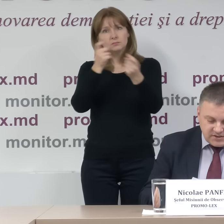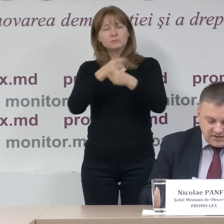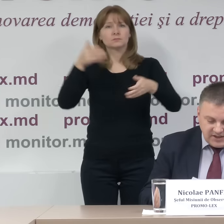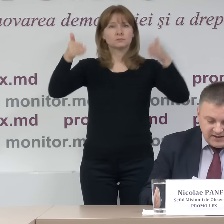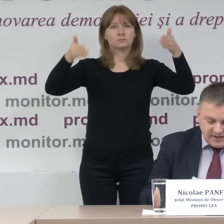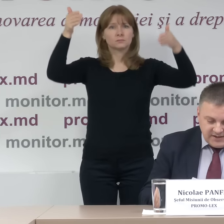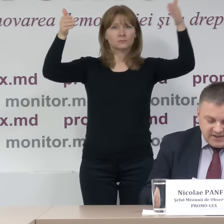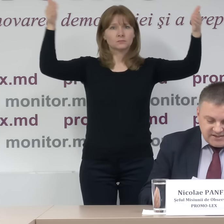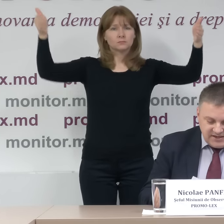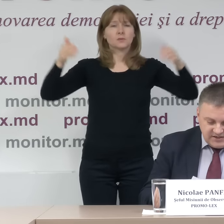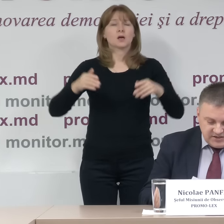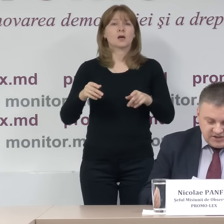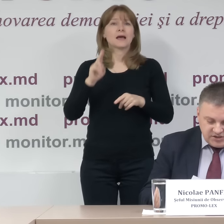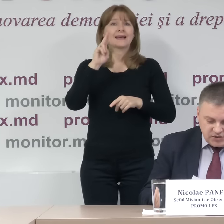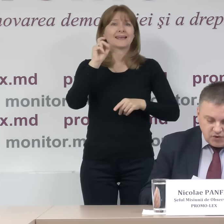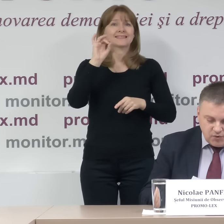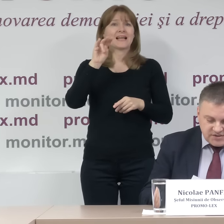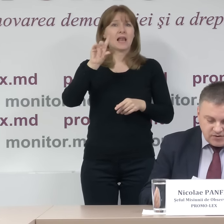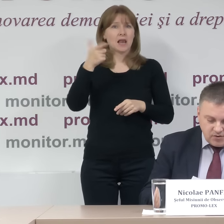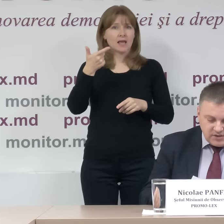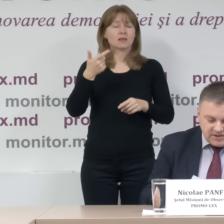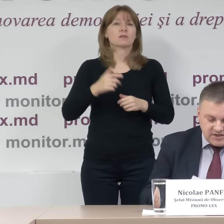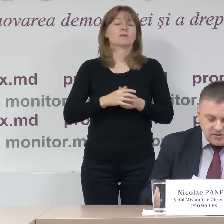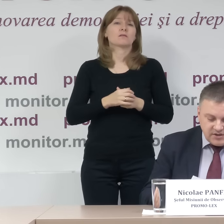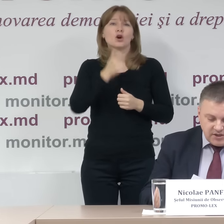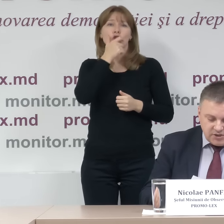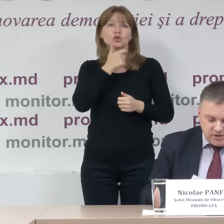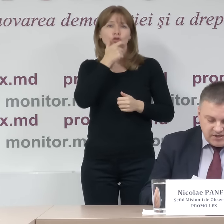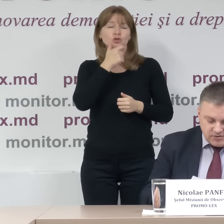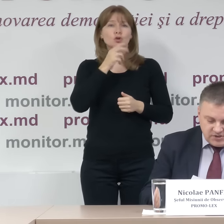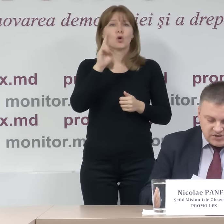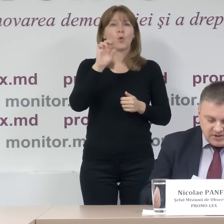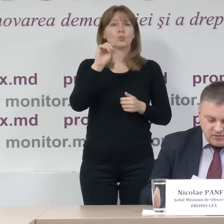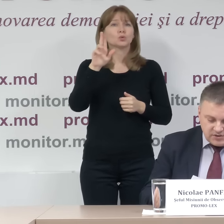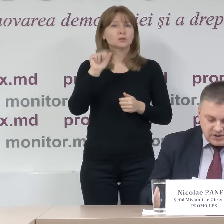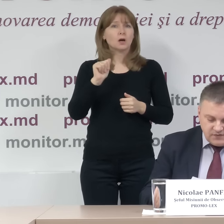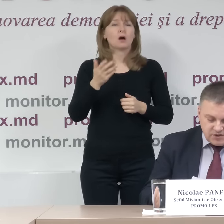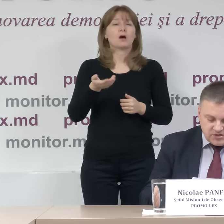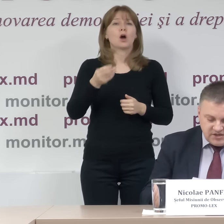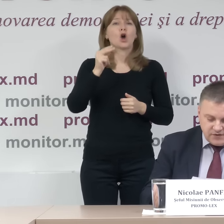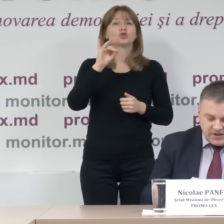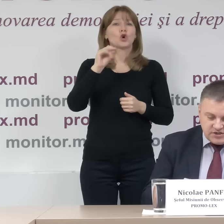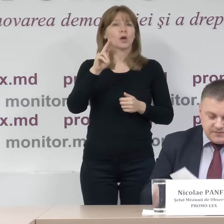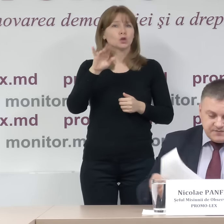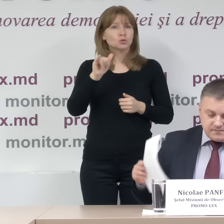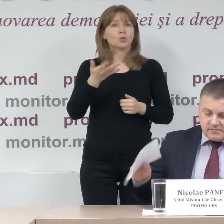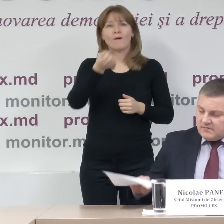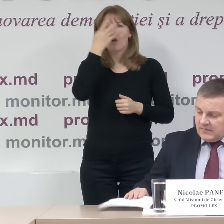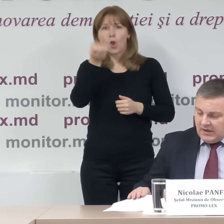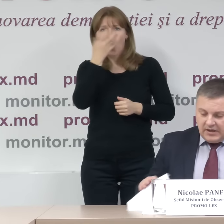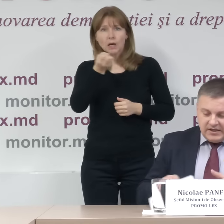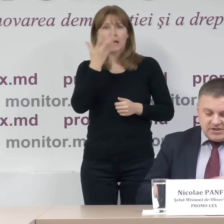au fost la Cățeleni, Hâncești, Cobusca nouă, Hanininoi, Ciorescu, Chișinău, Târgu Vertiujeni, Florești,